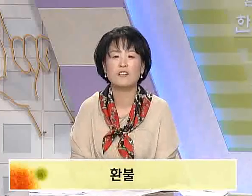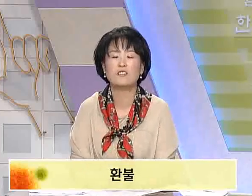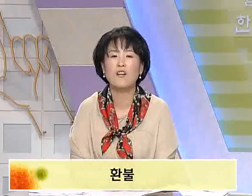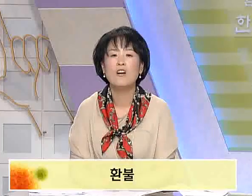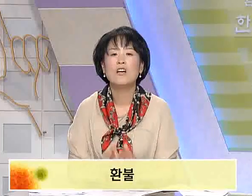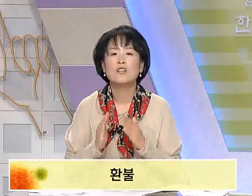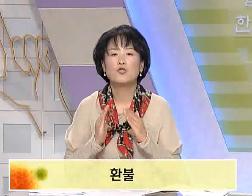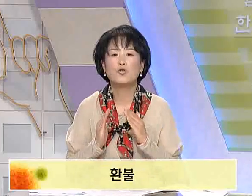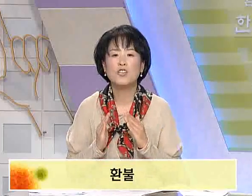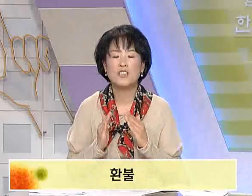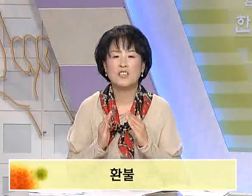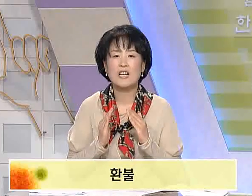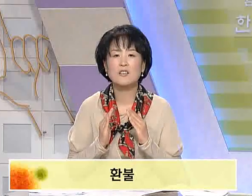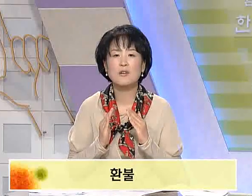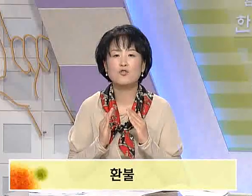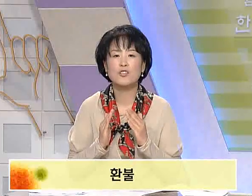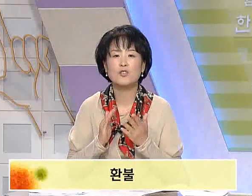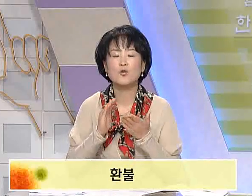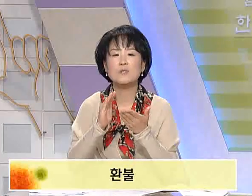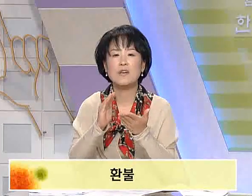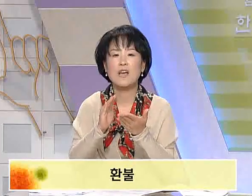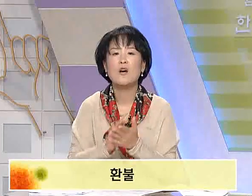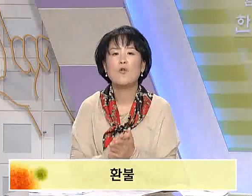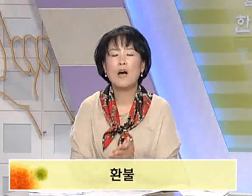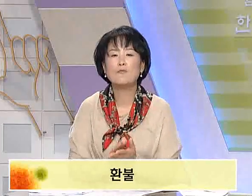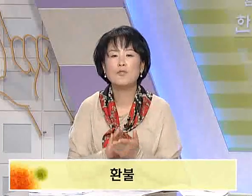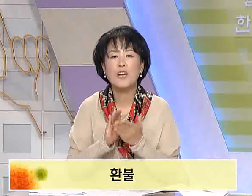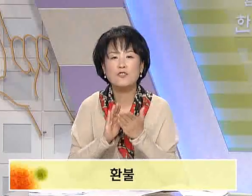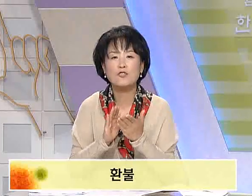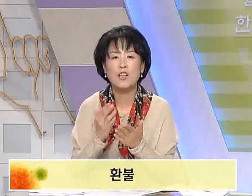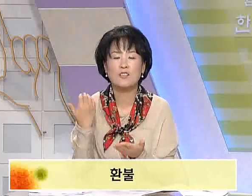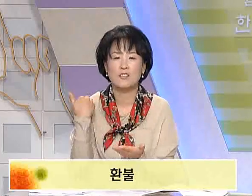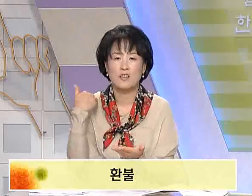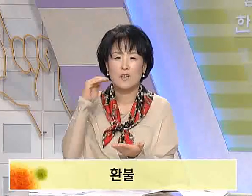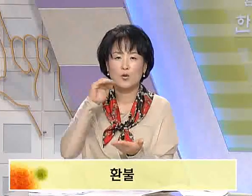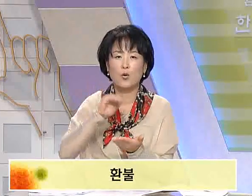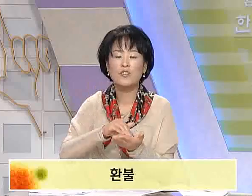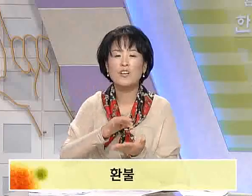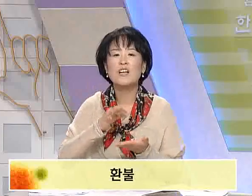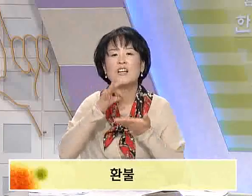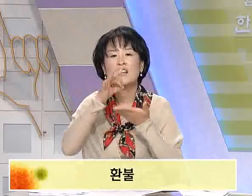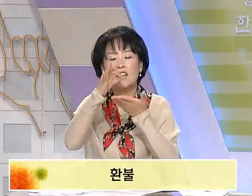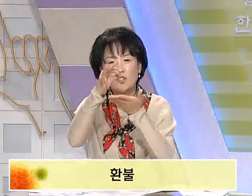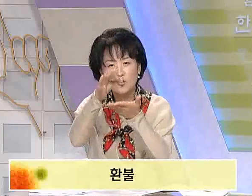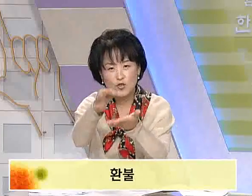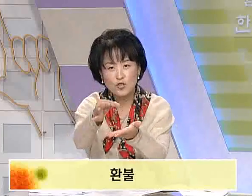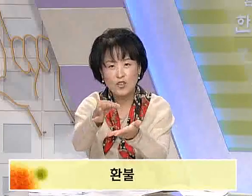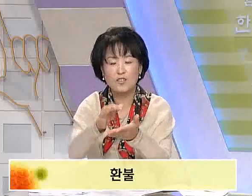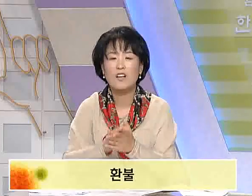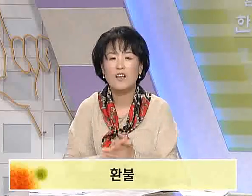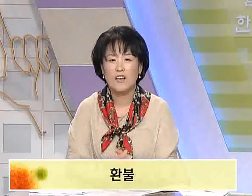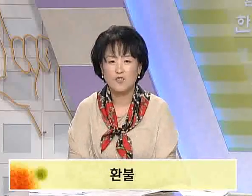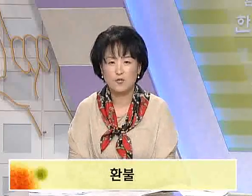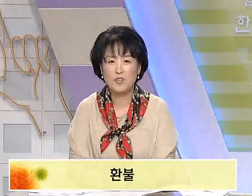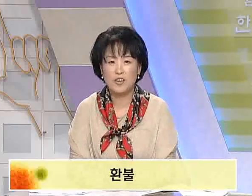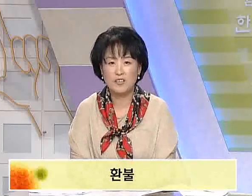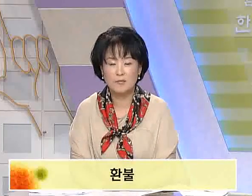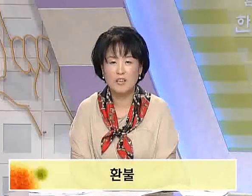예를 들어서 주인이 상점의 주인이 손님에게 환불을 해줄 때는 돈을 내주는 수행을 해주면 되겠습니다.